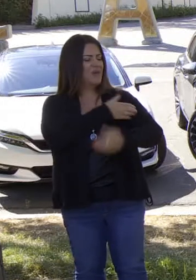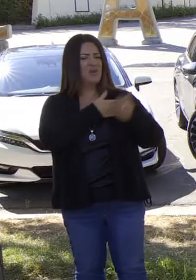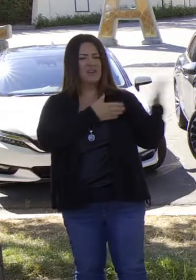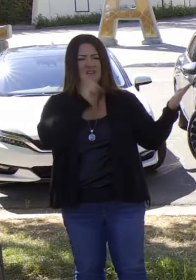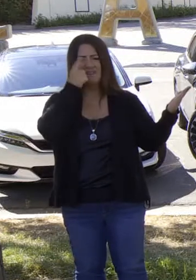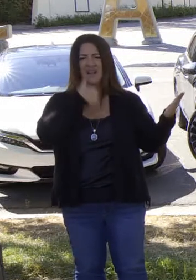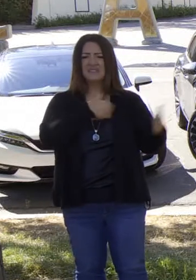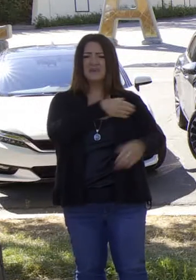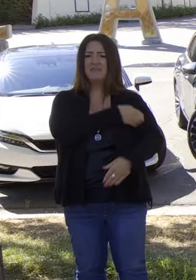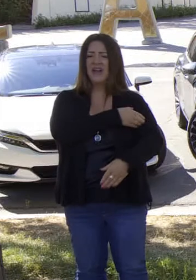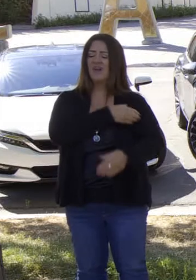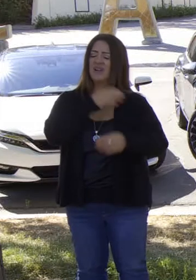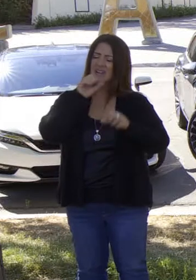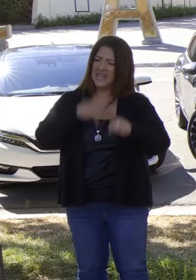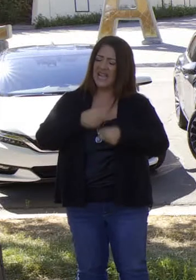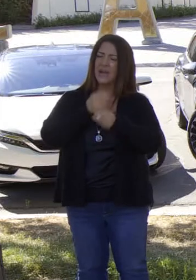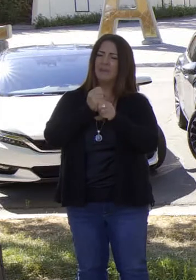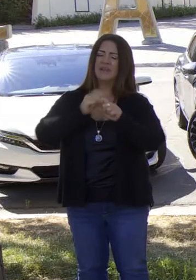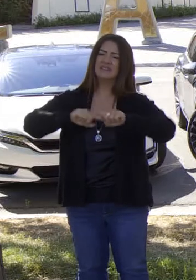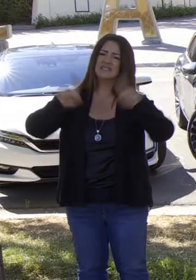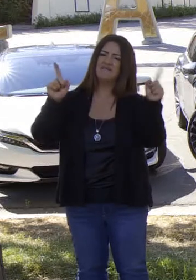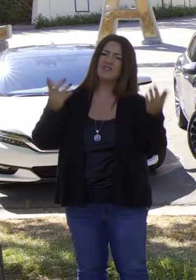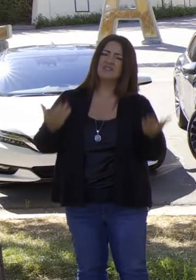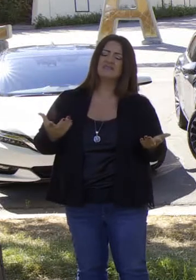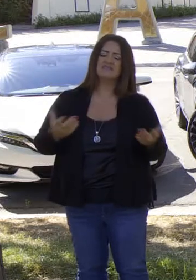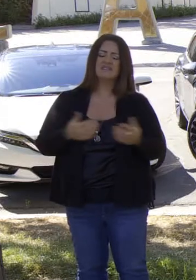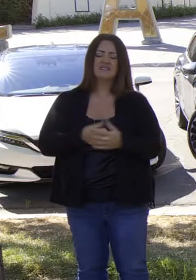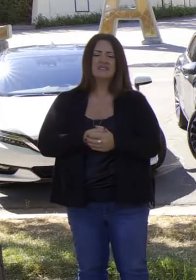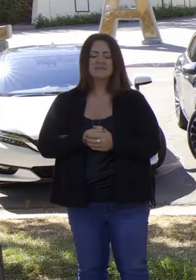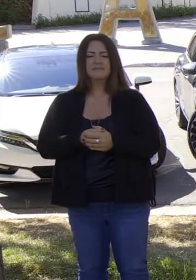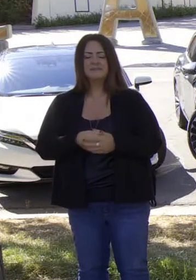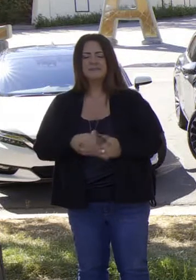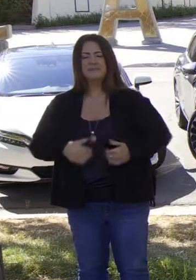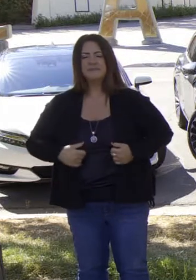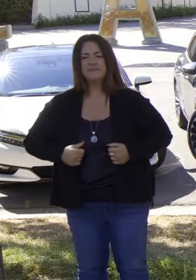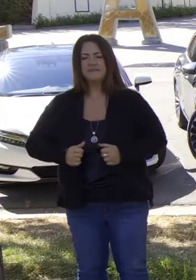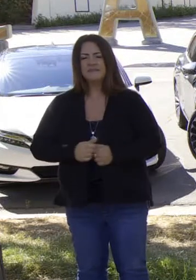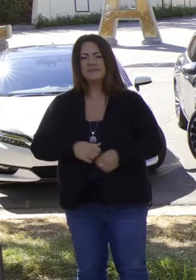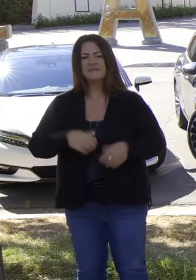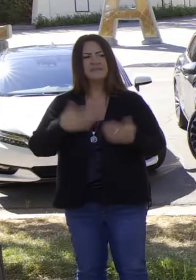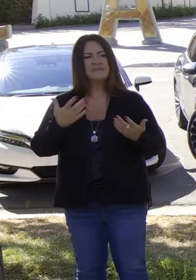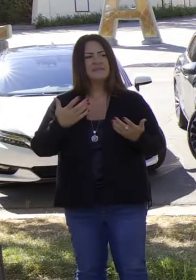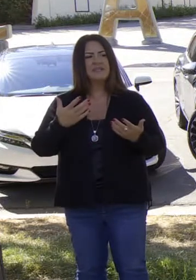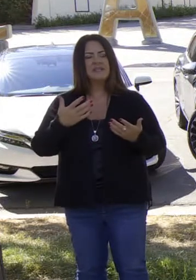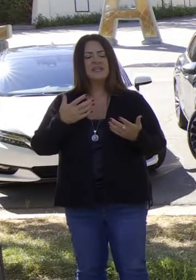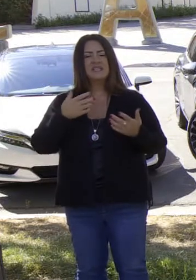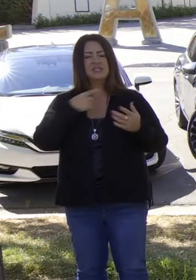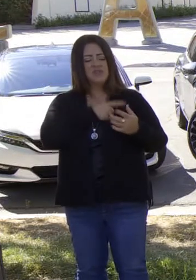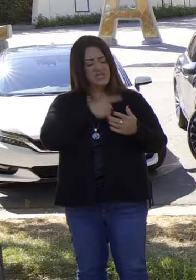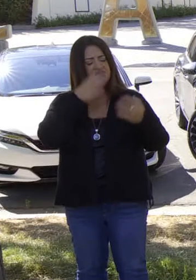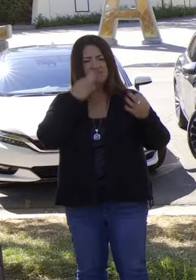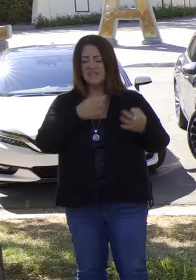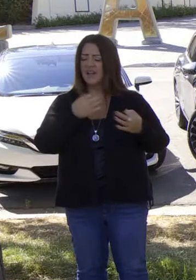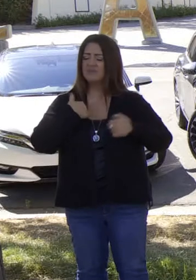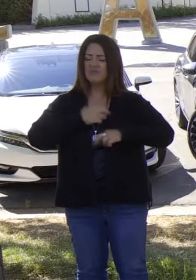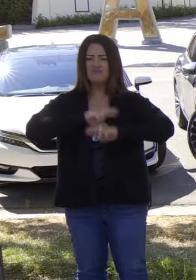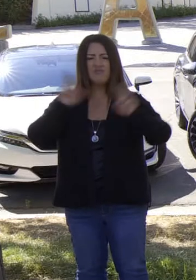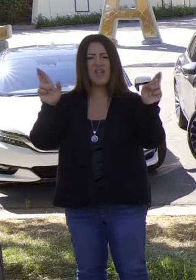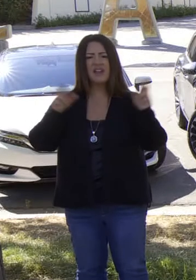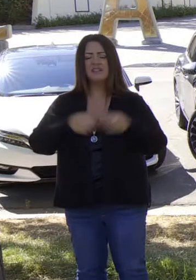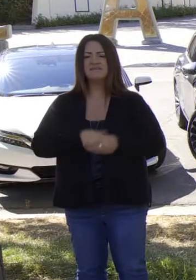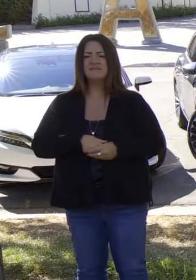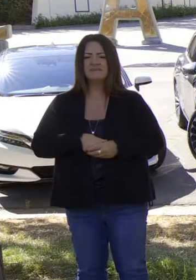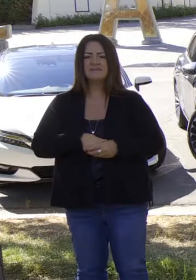conocimientos y los poderes para lograr la gran diferencia. Él se dirigió a CARB